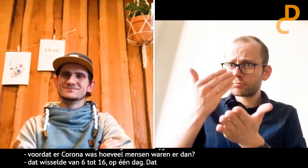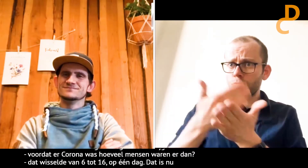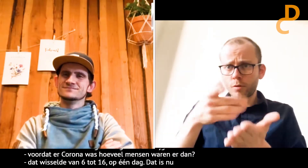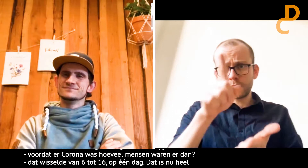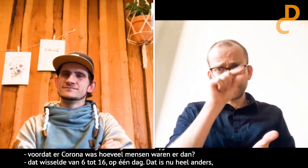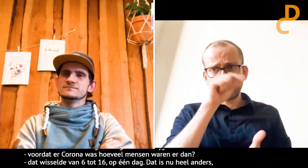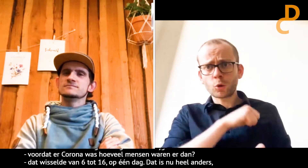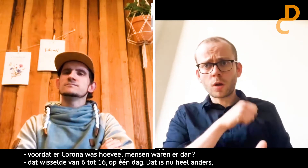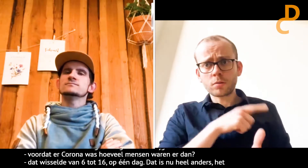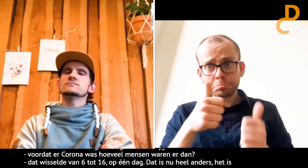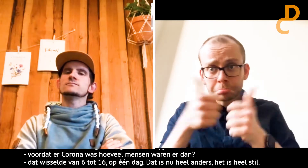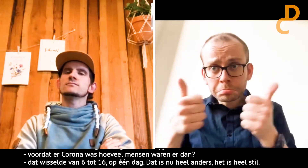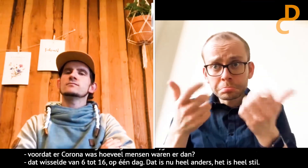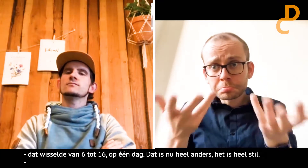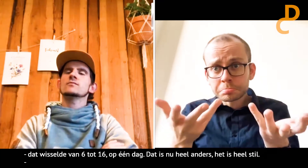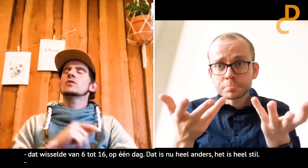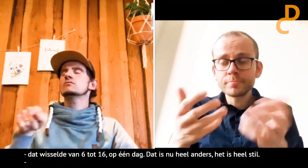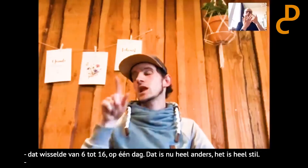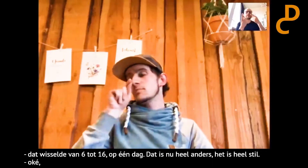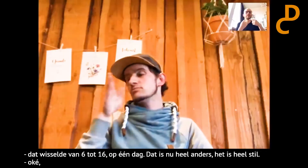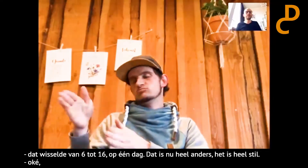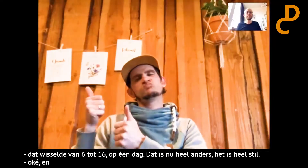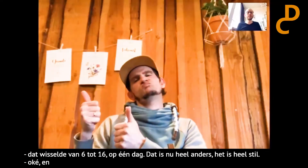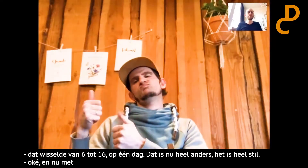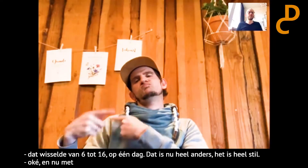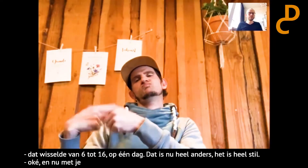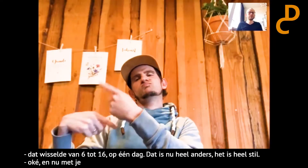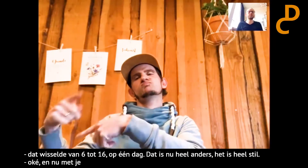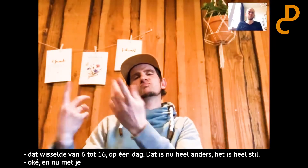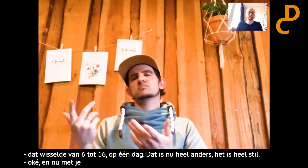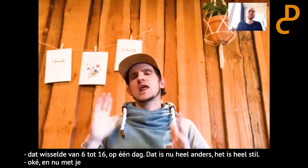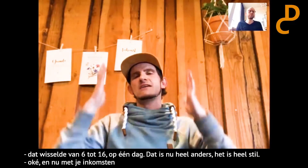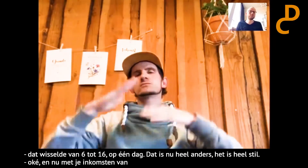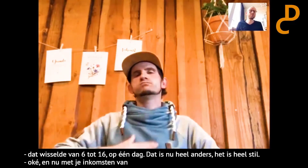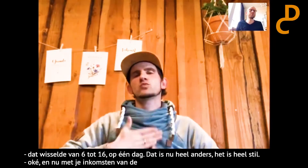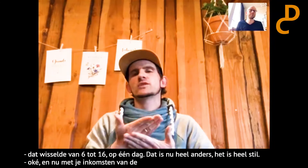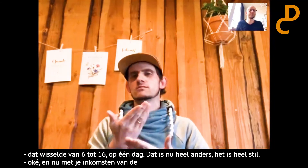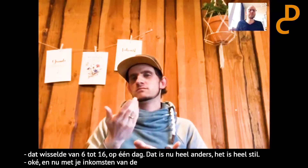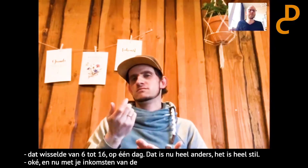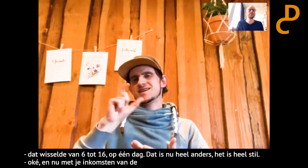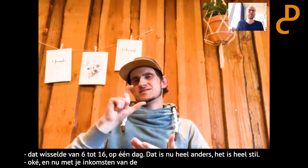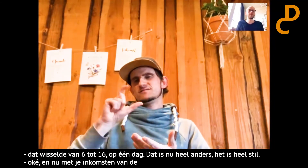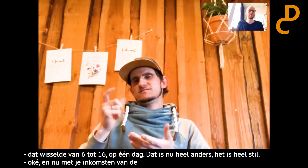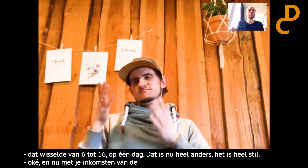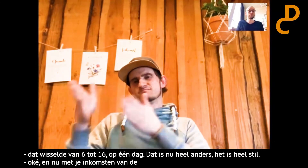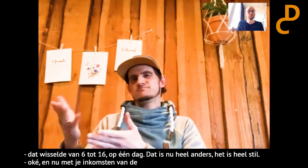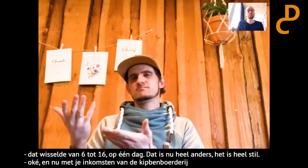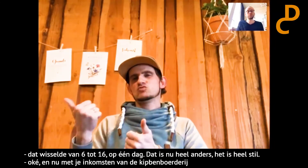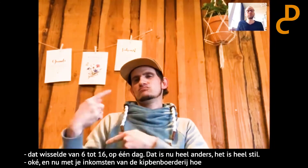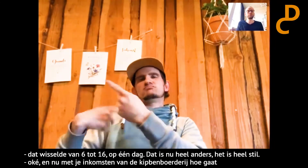Oké, en nu met jouw inkomsten, met de kippenboerderij. Hoe gaat dat? Ja, dat gaat wel goed. Weet je, dat is gewoon een levensbehoefte, die eieren.